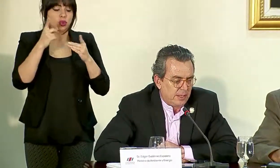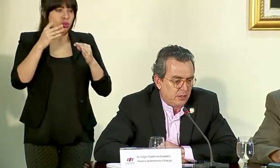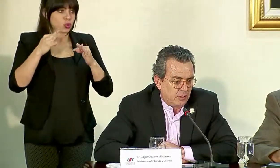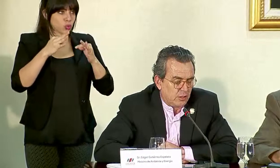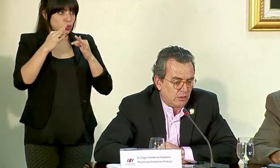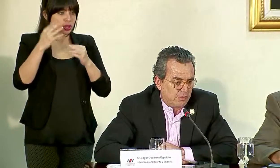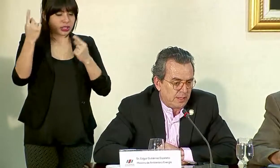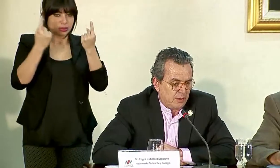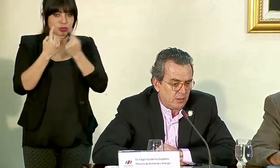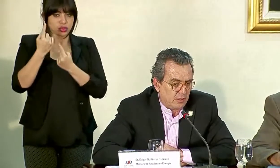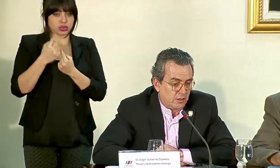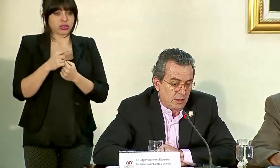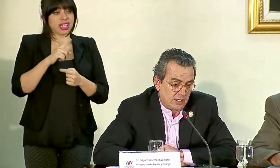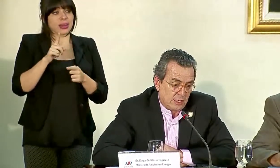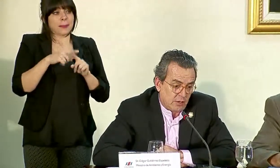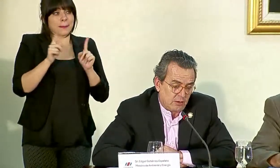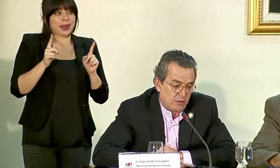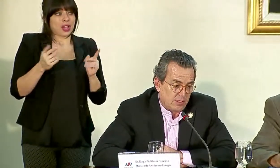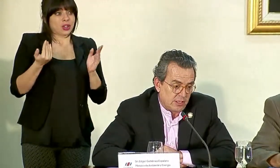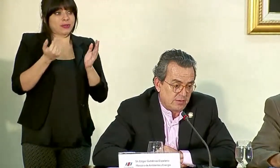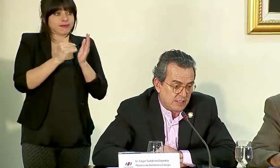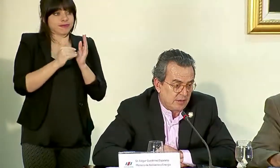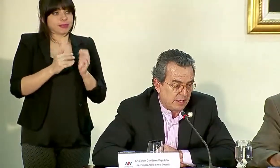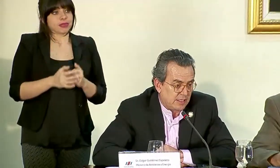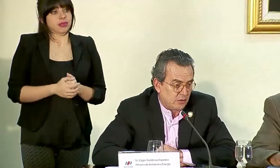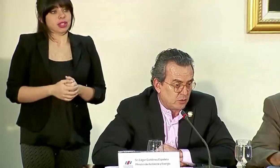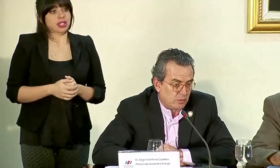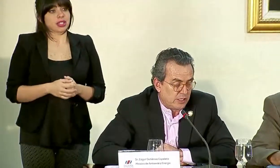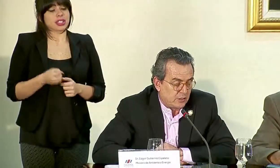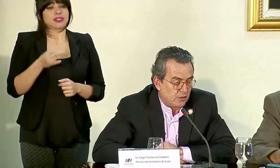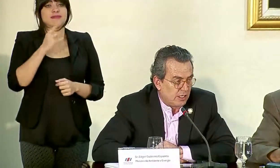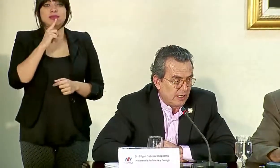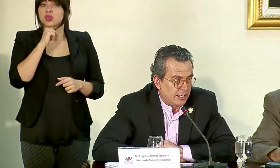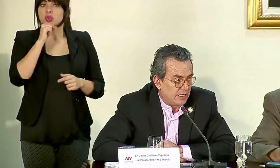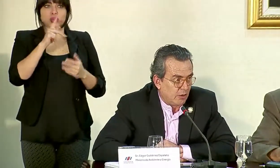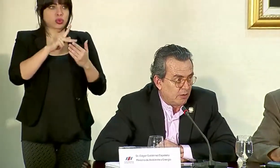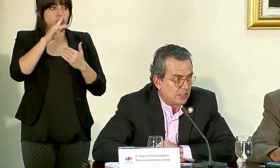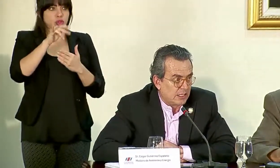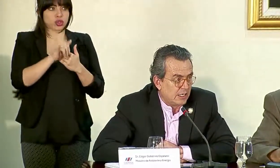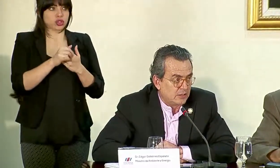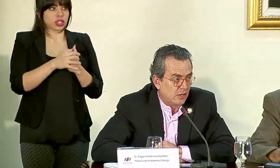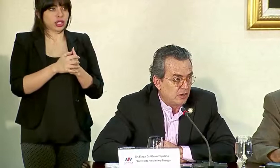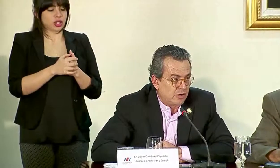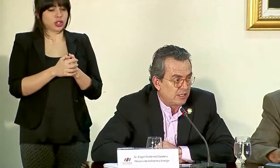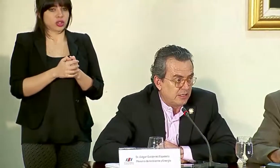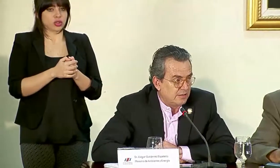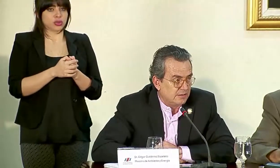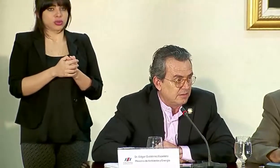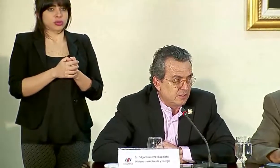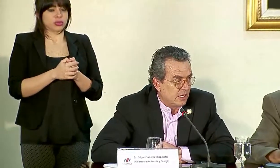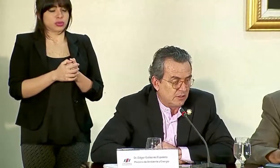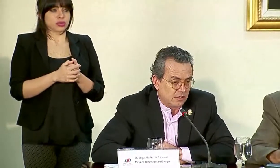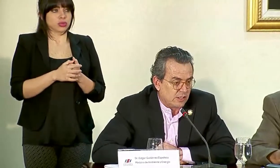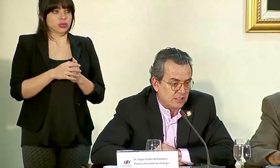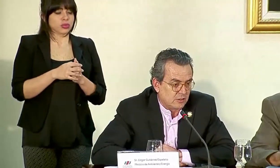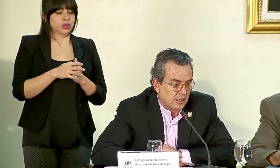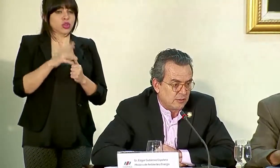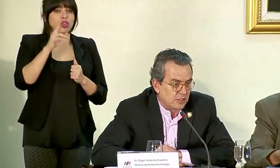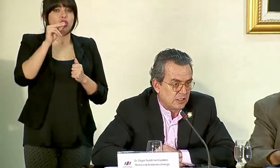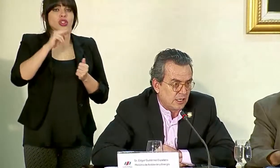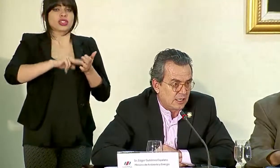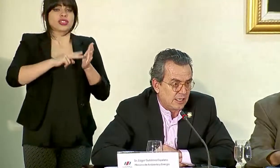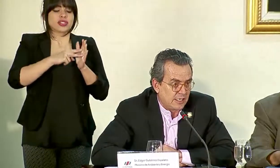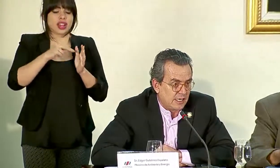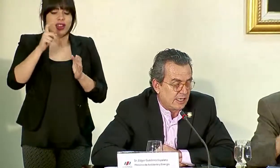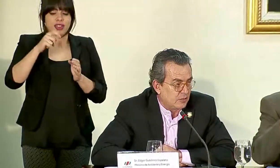pero de nuevo, efectivamente no es un proyecto que lo vamos a tener listo el año entrante, o sea, yo creo que eso